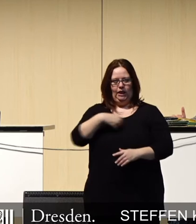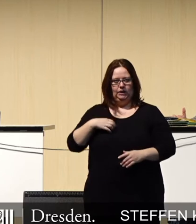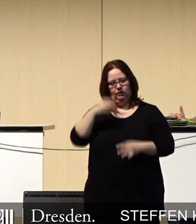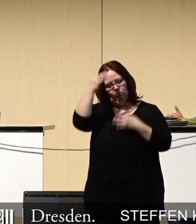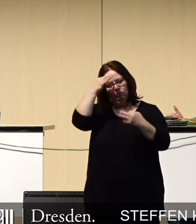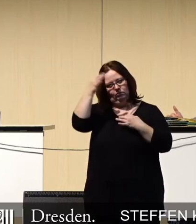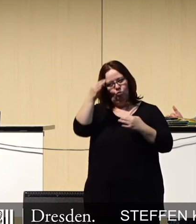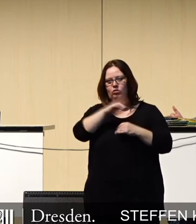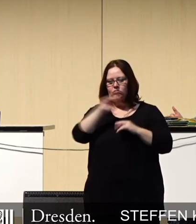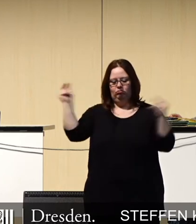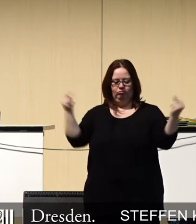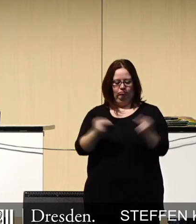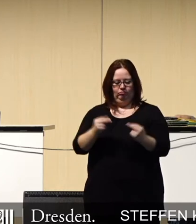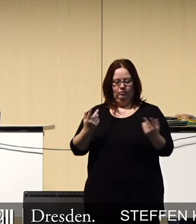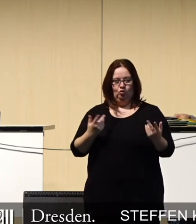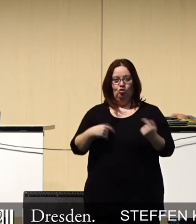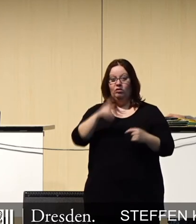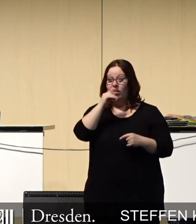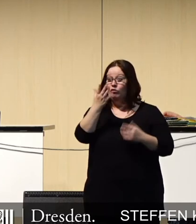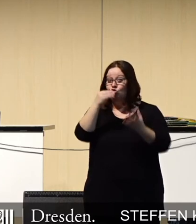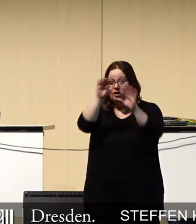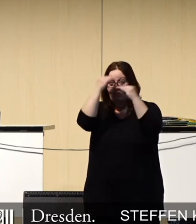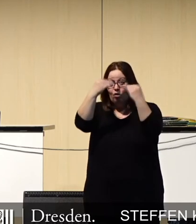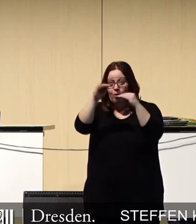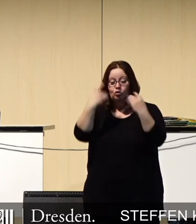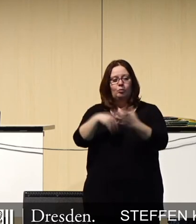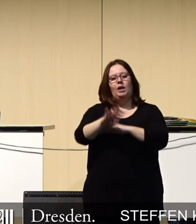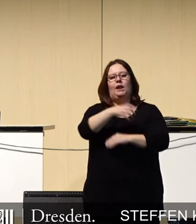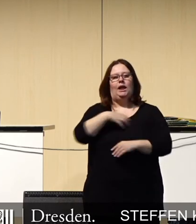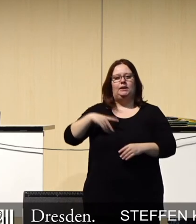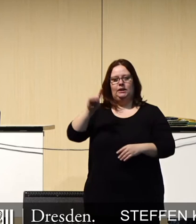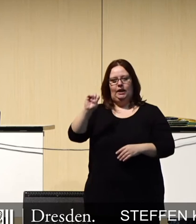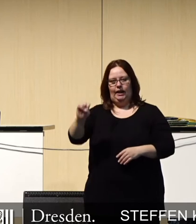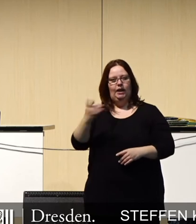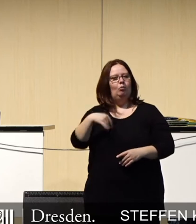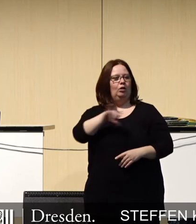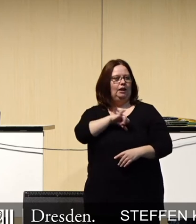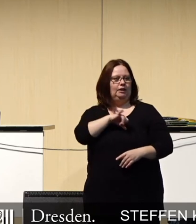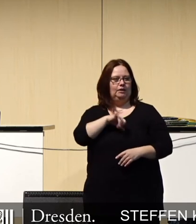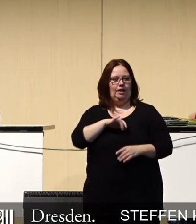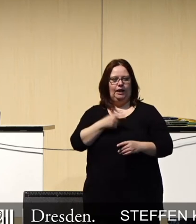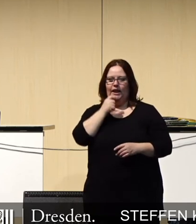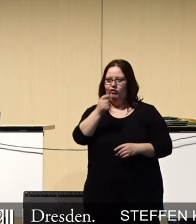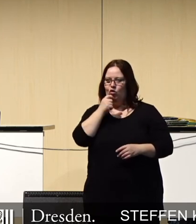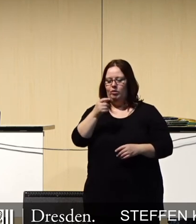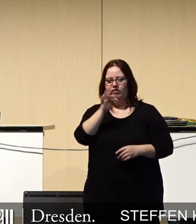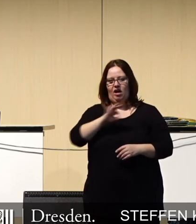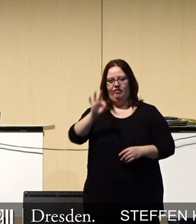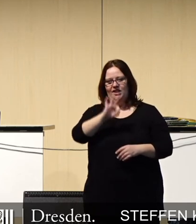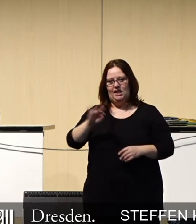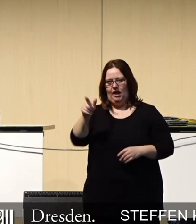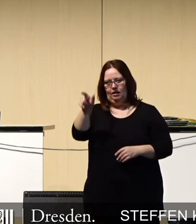entwickelt wird. Und wenn Sie sich darüber informieren wollen, schauen Sie mal auf dresden.de. Da gibt es ein sehr interessantes Interview mit Frank Fitzek.